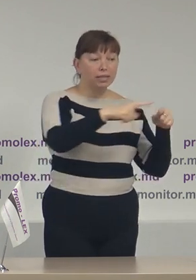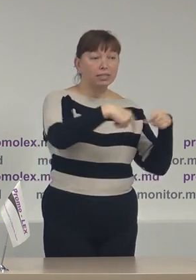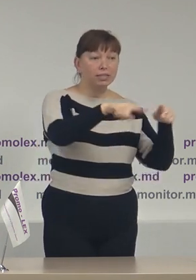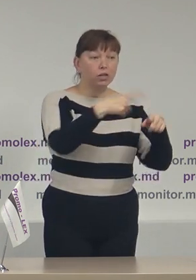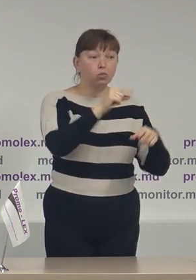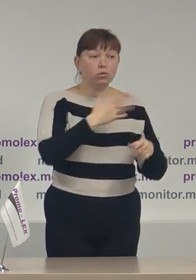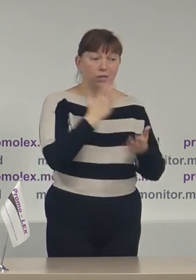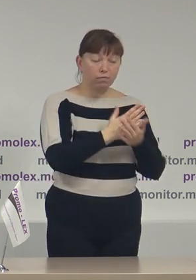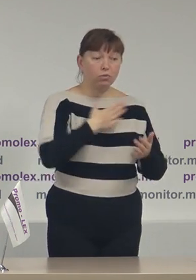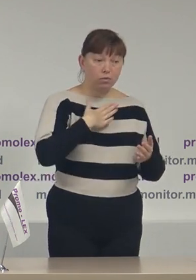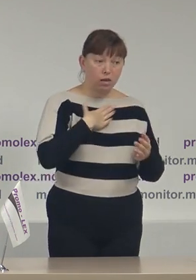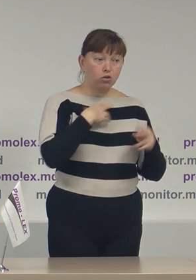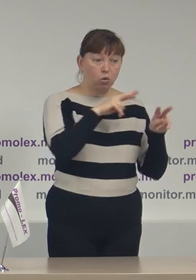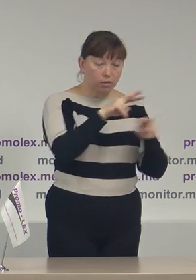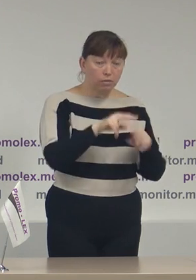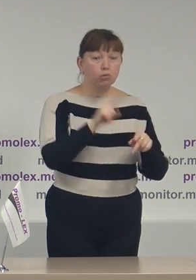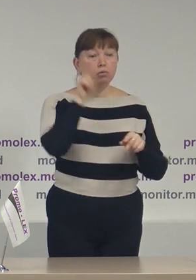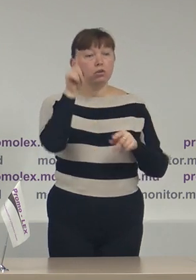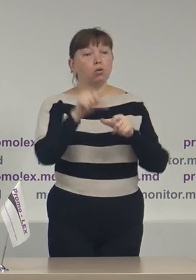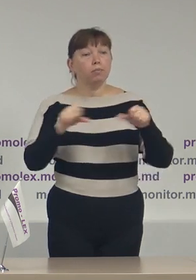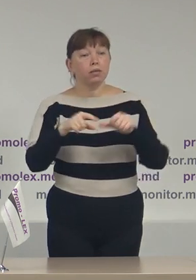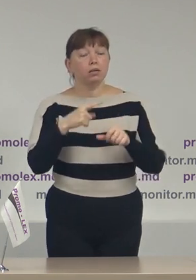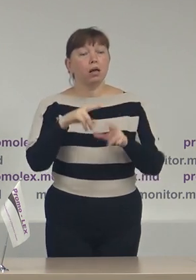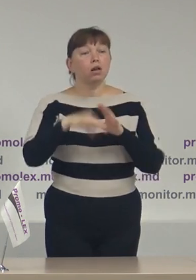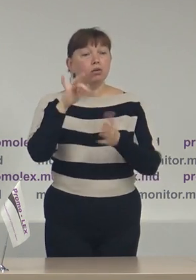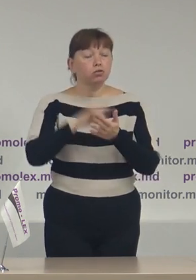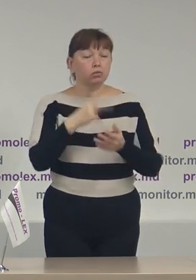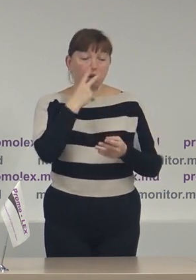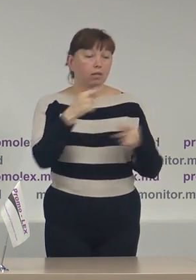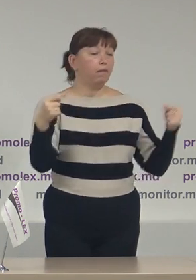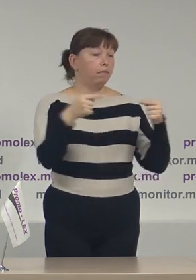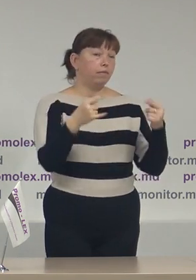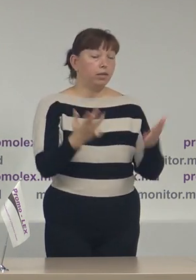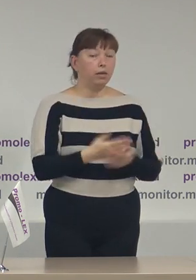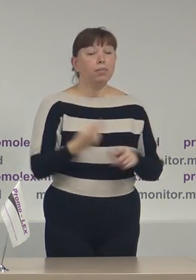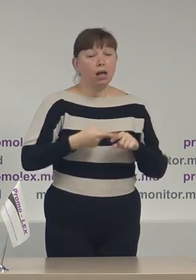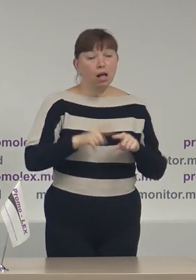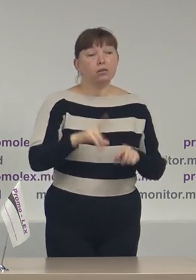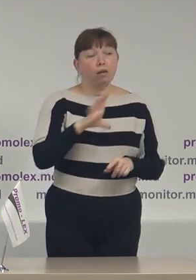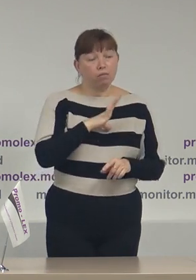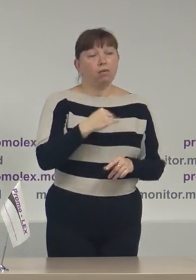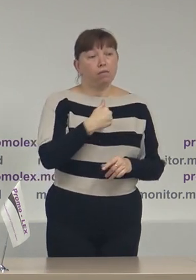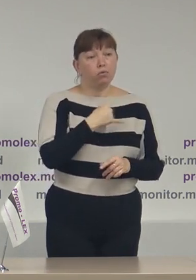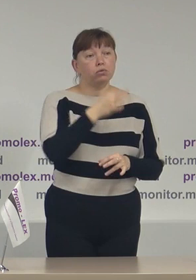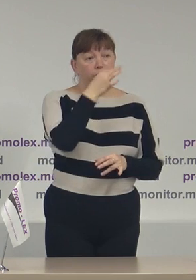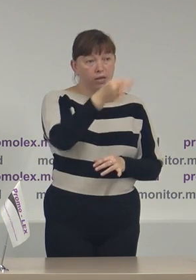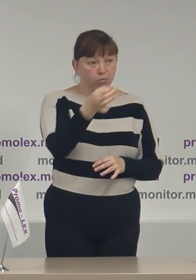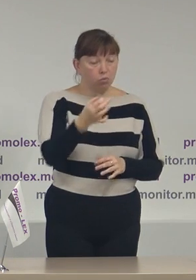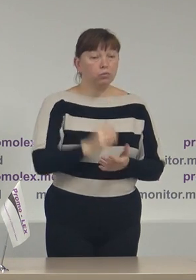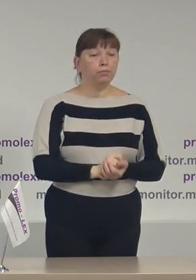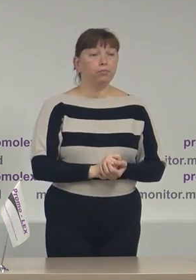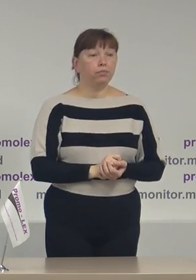observatori statici. Cam astea au fost aspectele principale la care am vrut să atrag atenție.